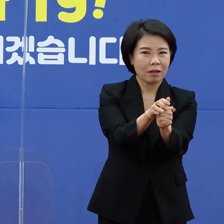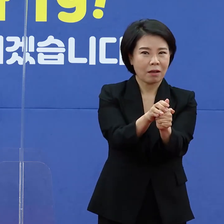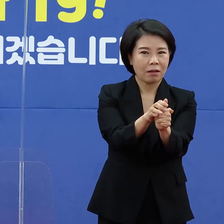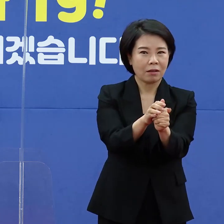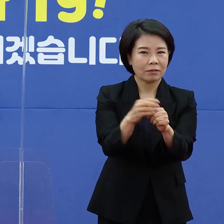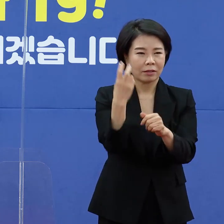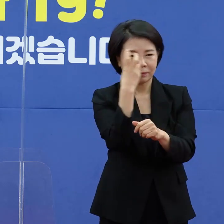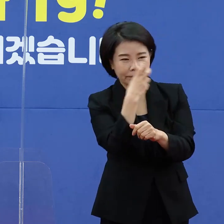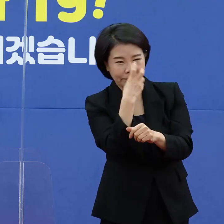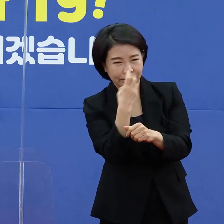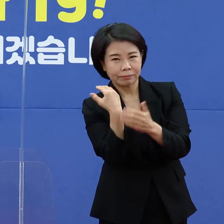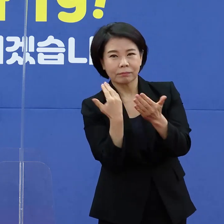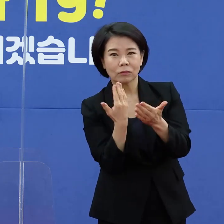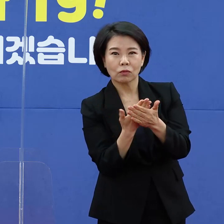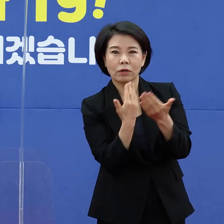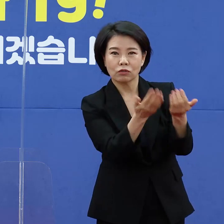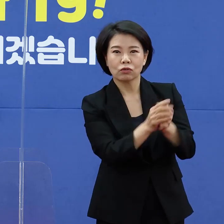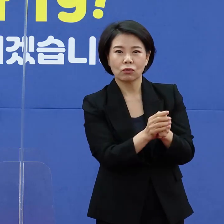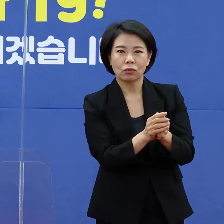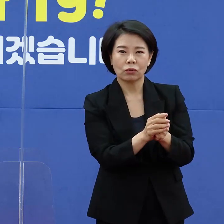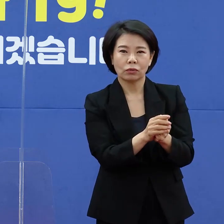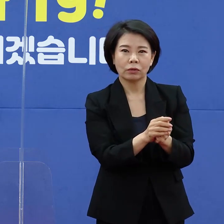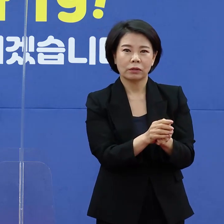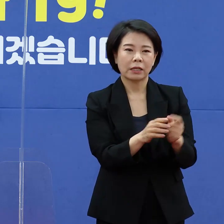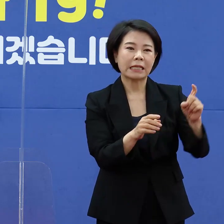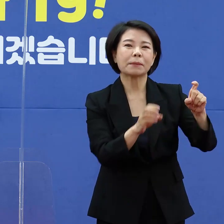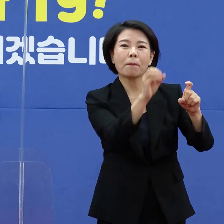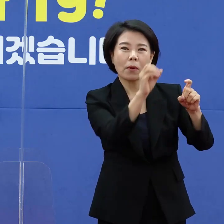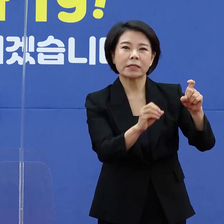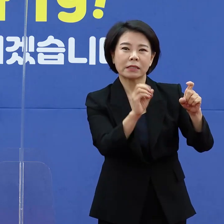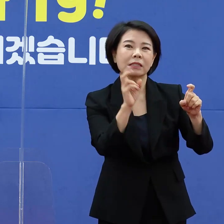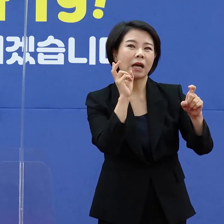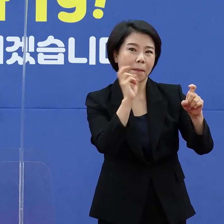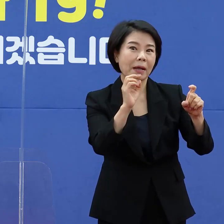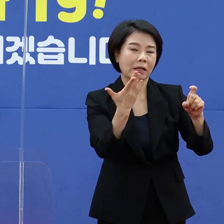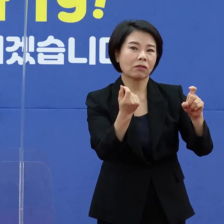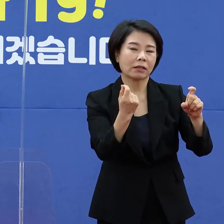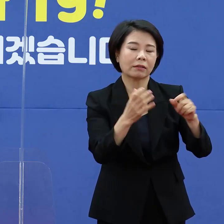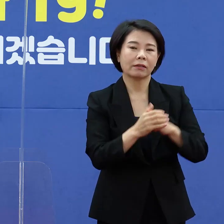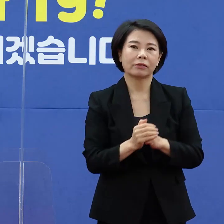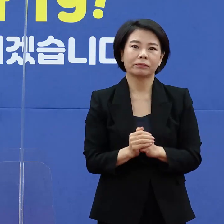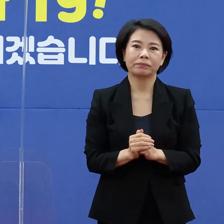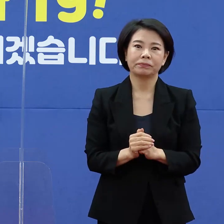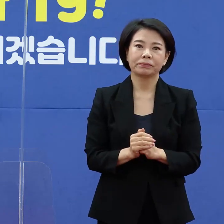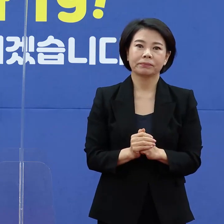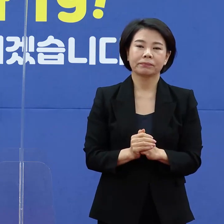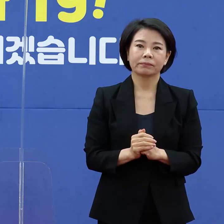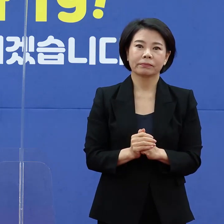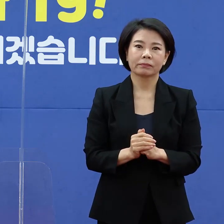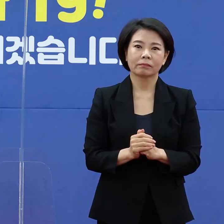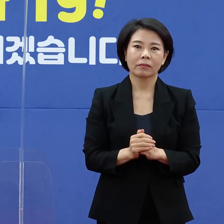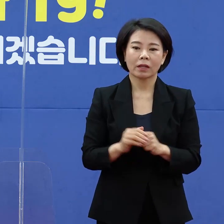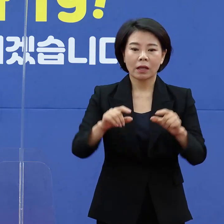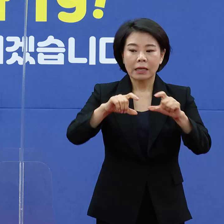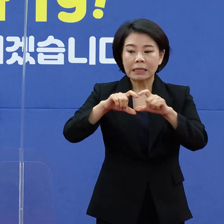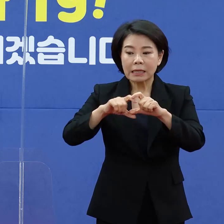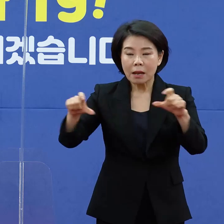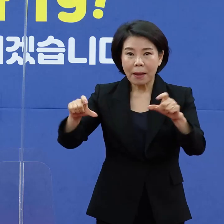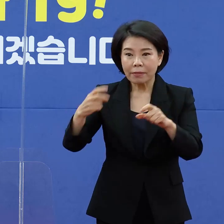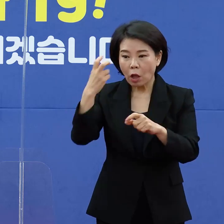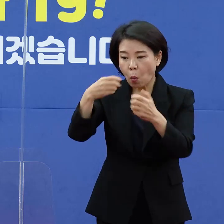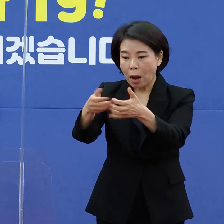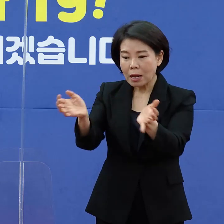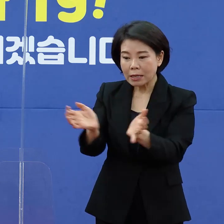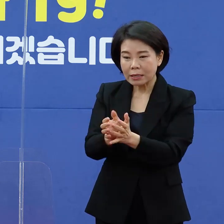모니터링을 하게 됩니다. 이게 이제 전체 인원의 약 10% 정도가 될 것으로 판단됩니다. 그리고 일반관리군은